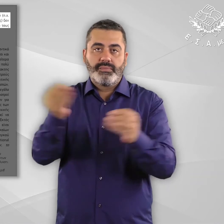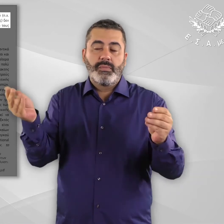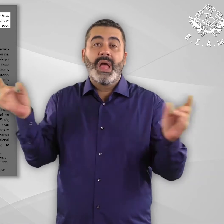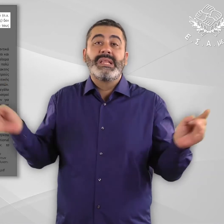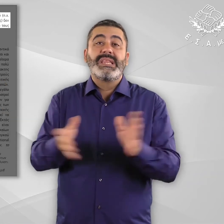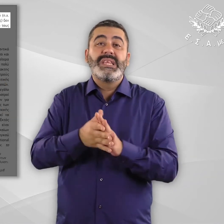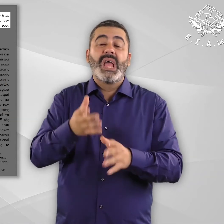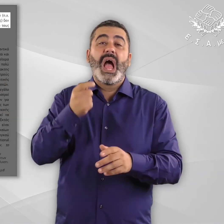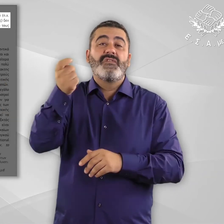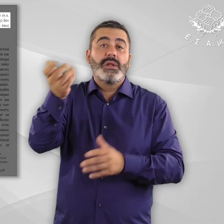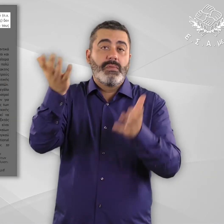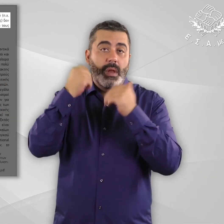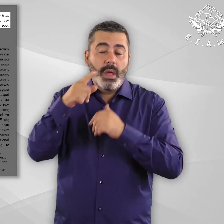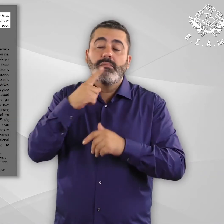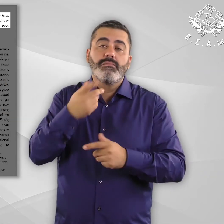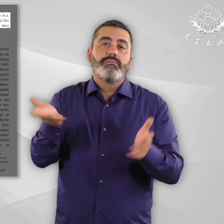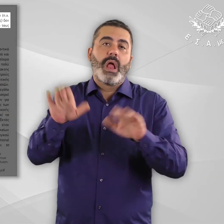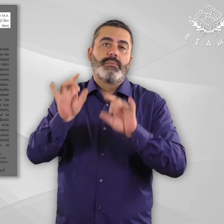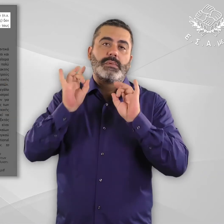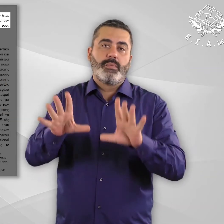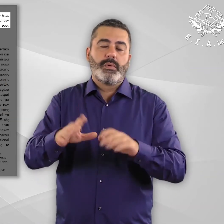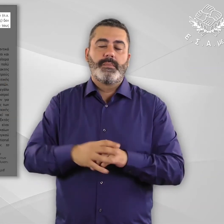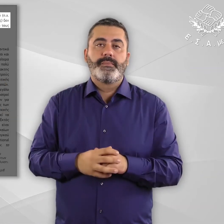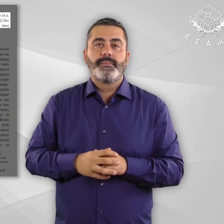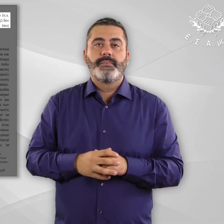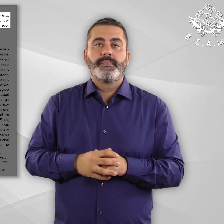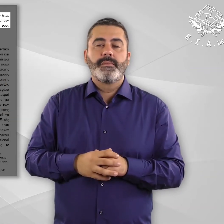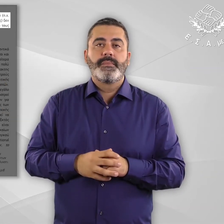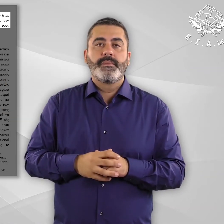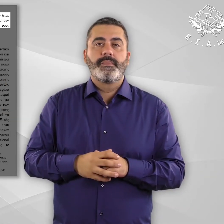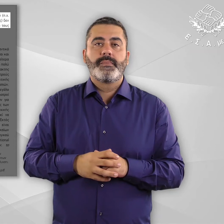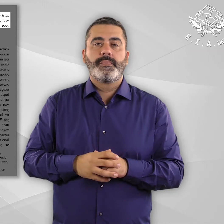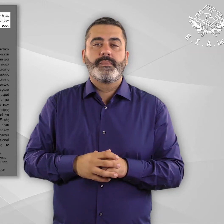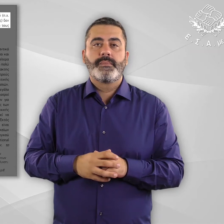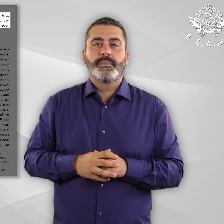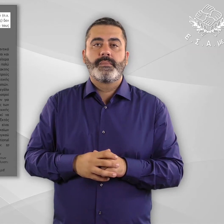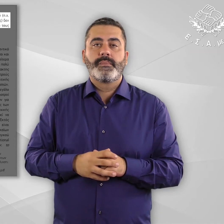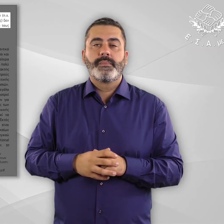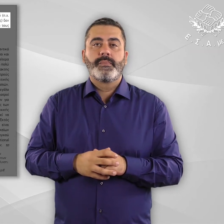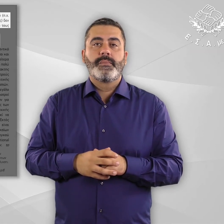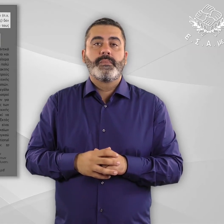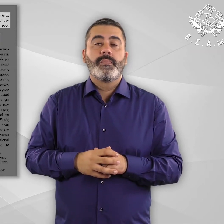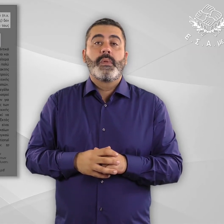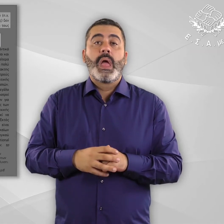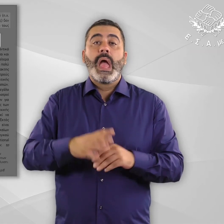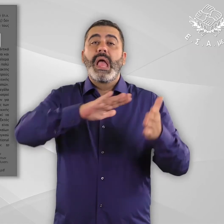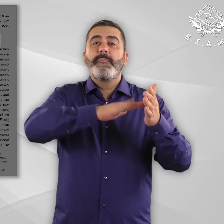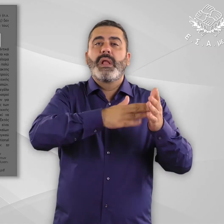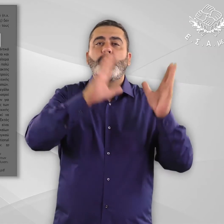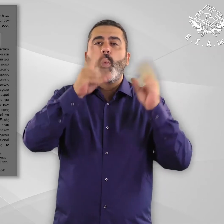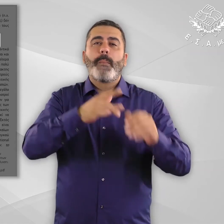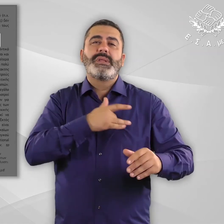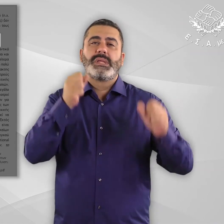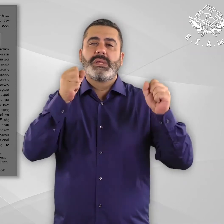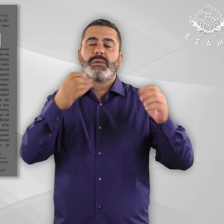προβλέπεται κάτι σχετικό από την ελληνική νομοθεσία για τους ανασφάλιστους πρόσφυγες κάθετος ατούντες άσυλο. Υποενότητα.